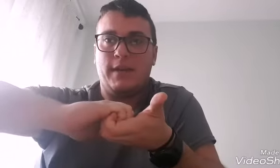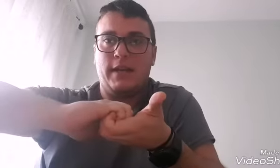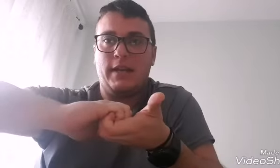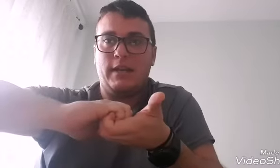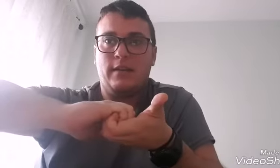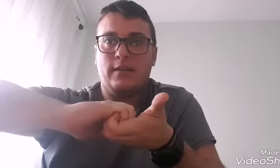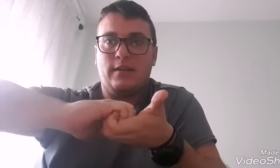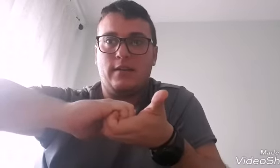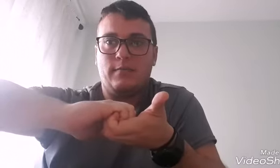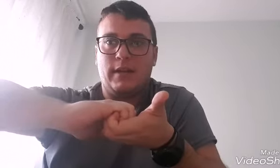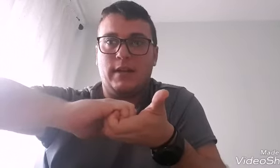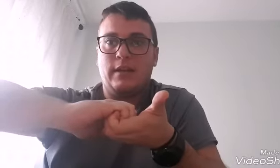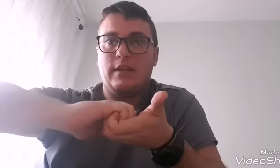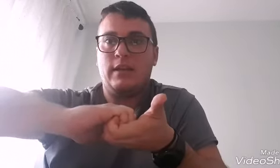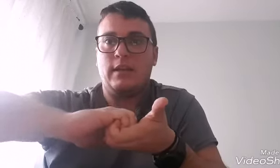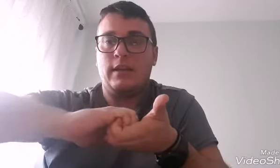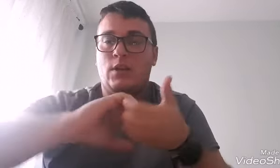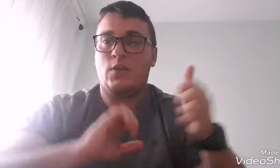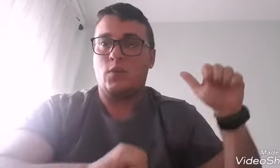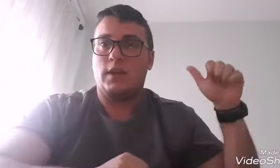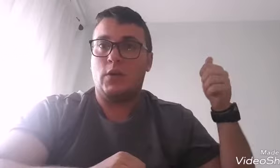ver. ¿Vale? Cuñado.